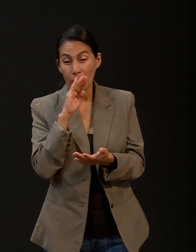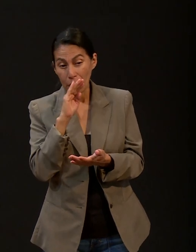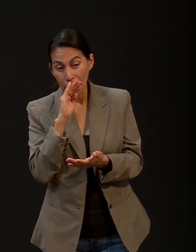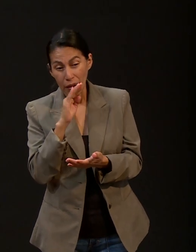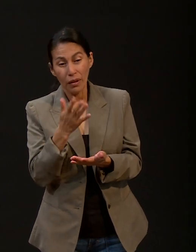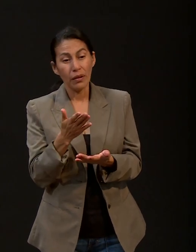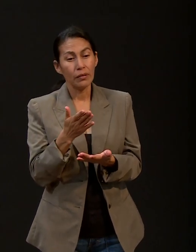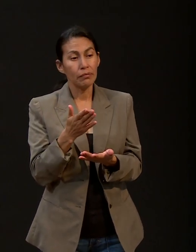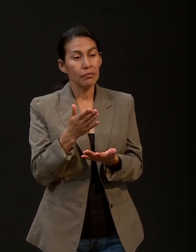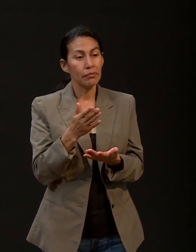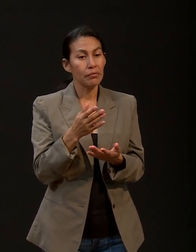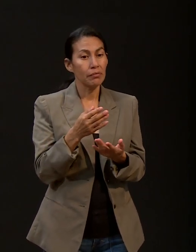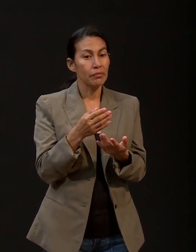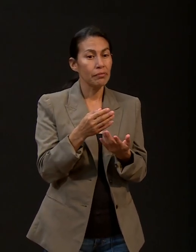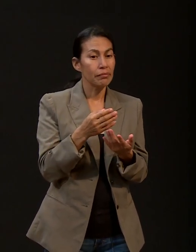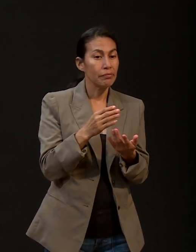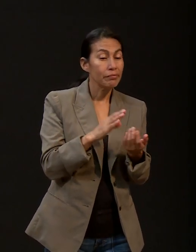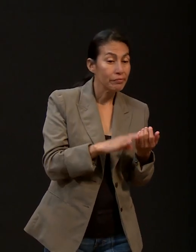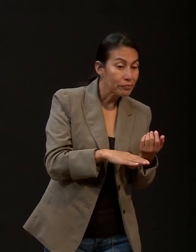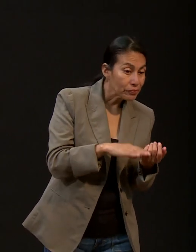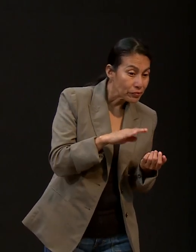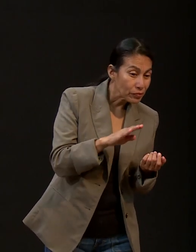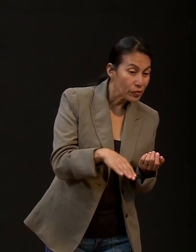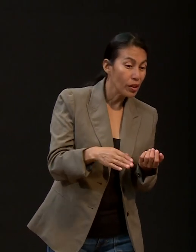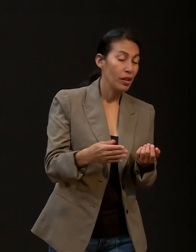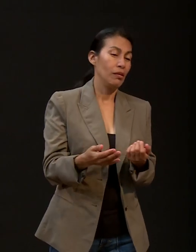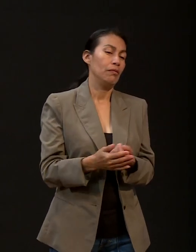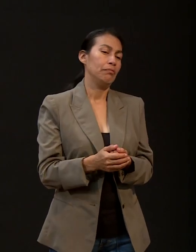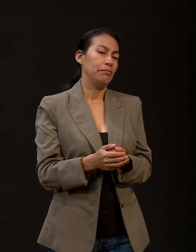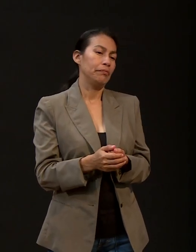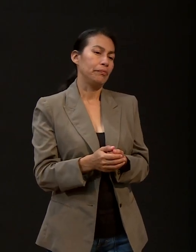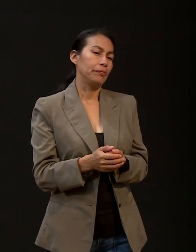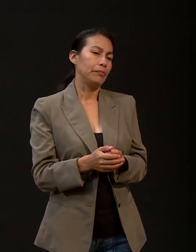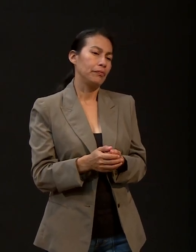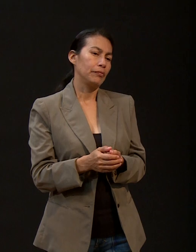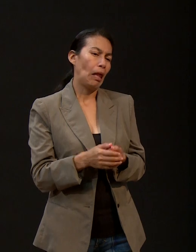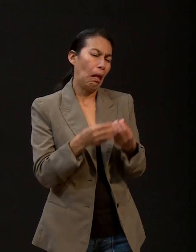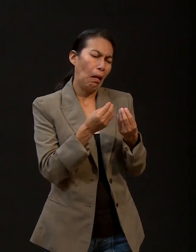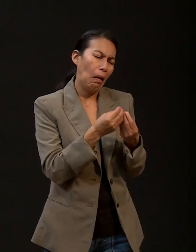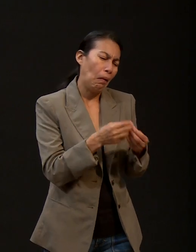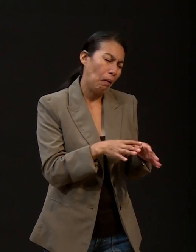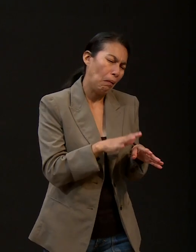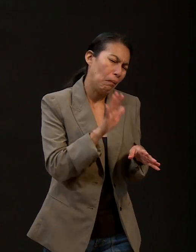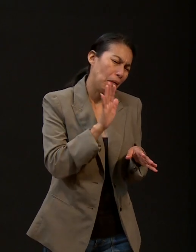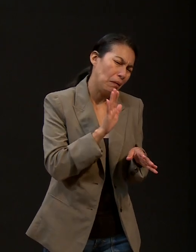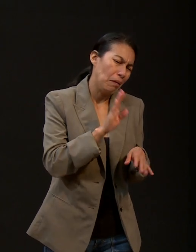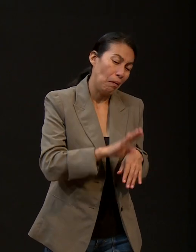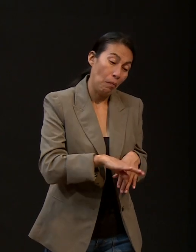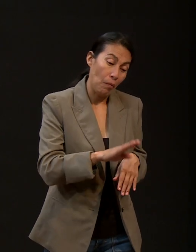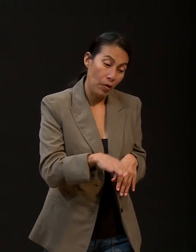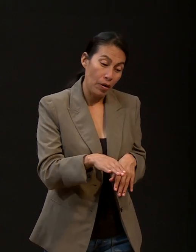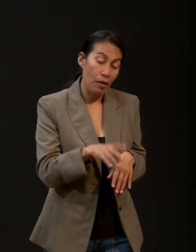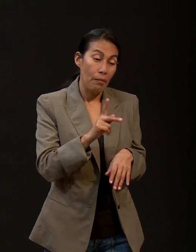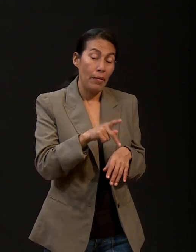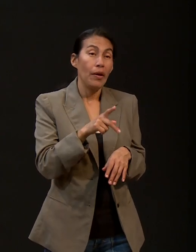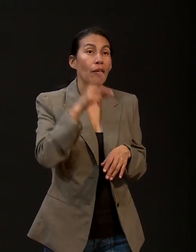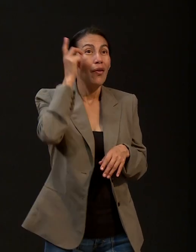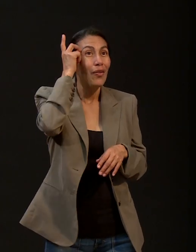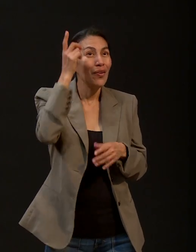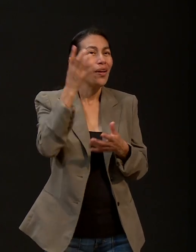a tu mamita, digámoslo así, al perder relativamente, porque realmente se ganó para el